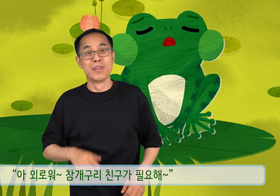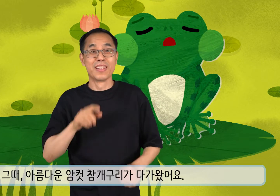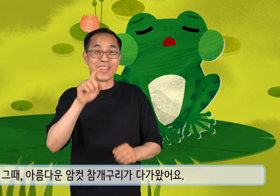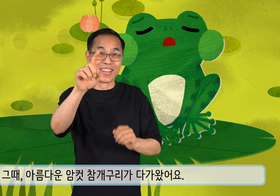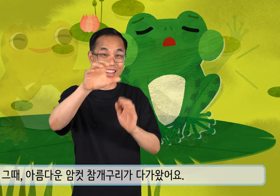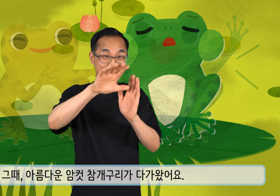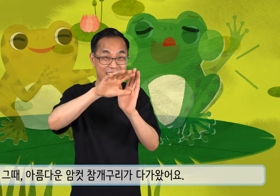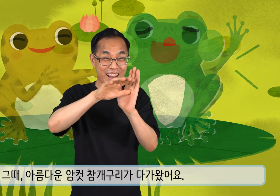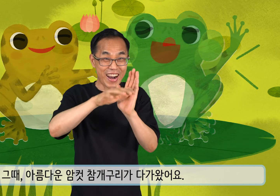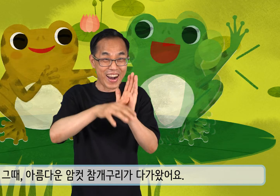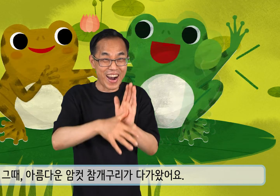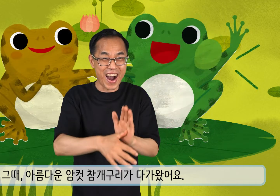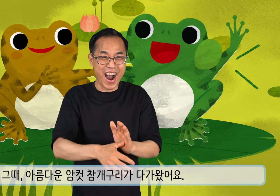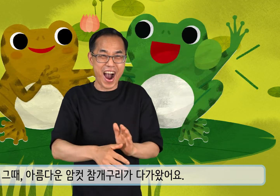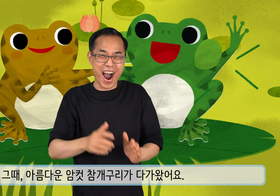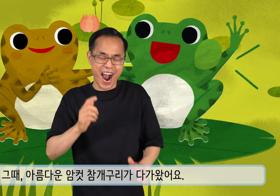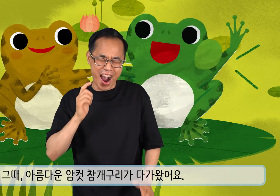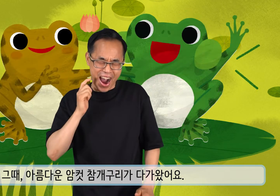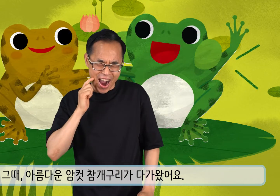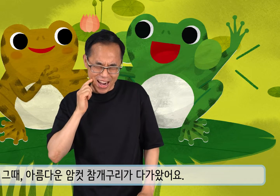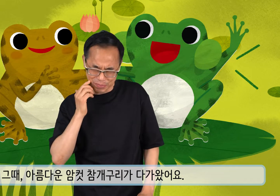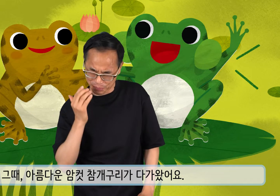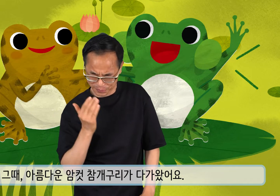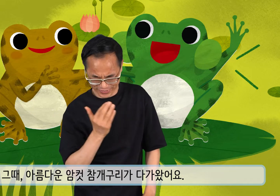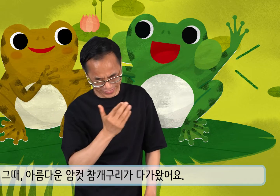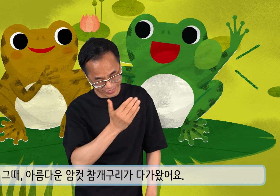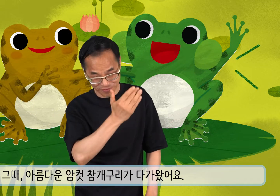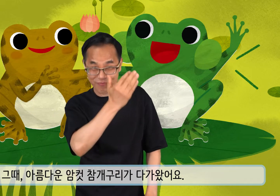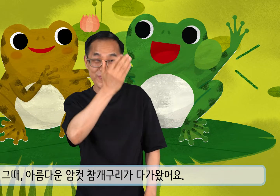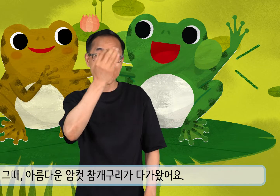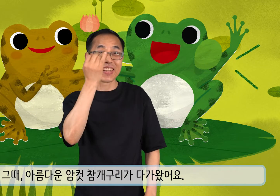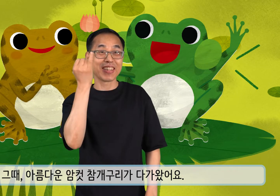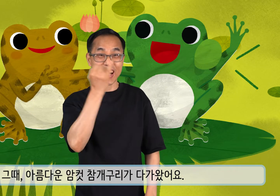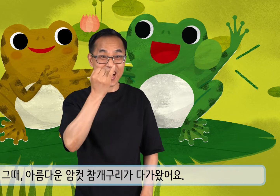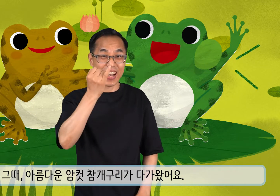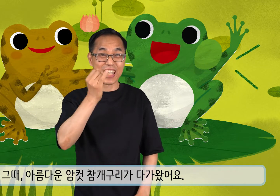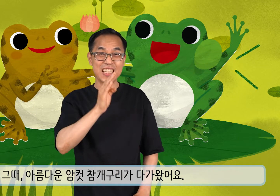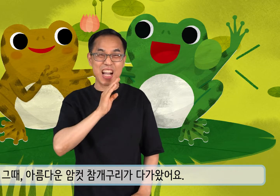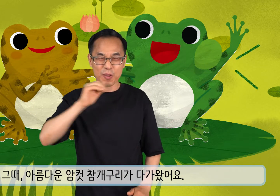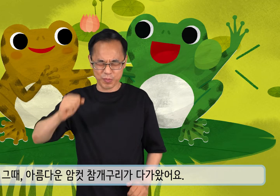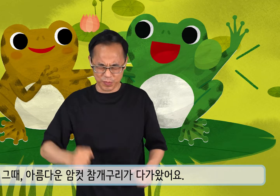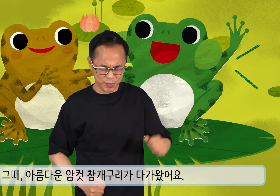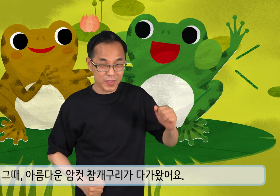그때 아름다운 암컷 참개구리가 다가왔어요.